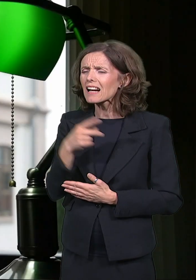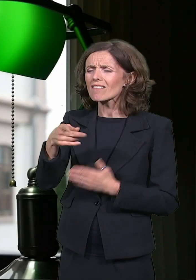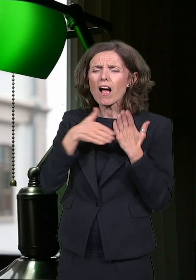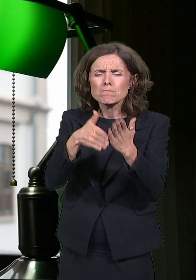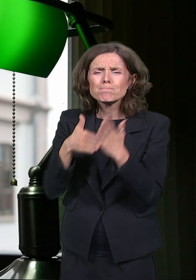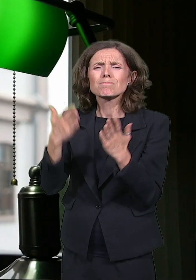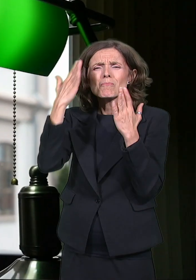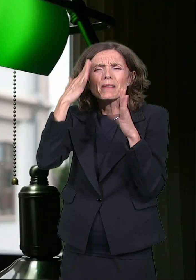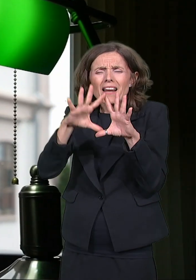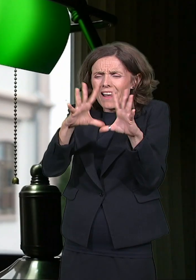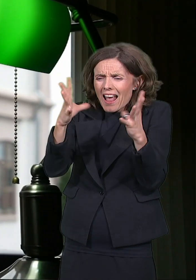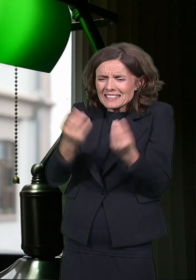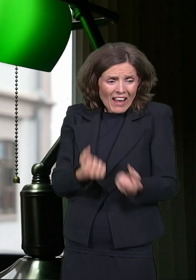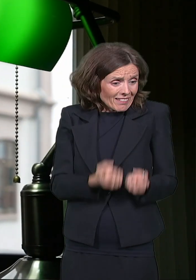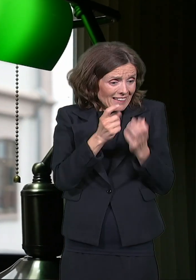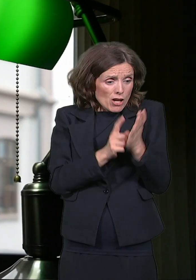budućnosti.